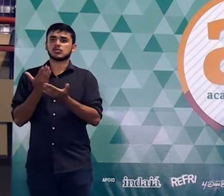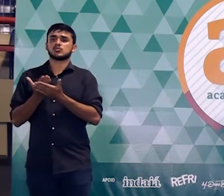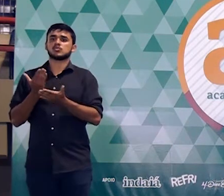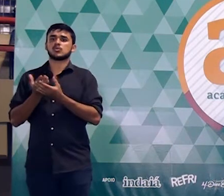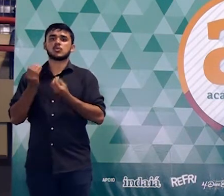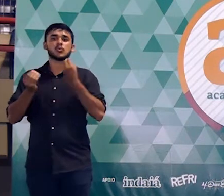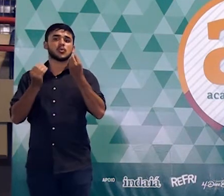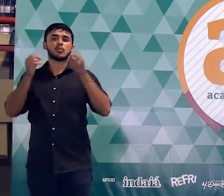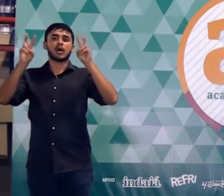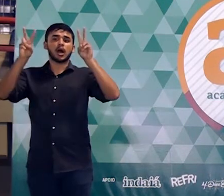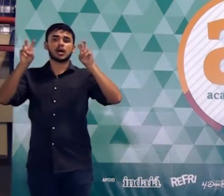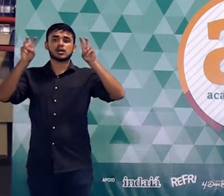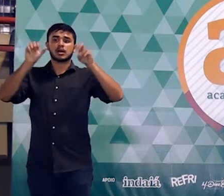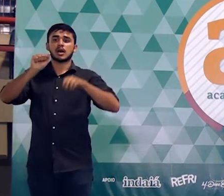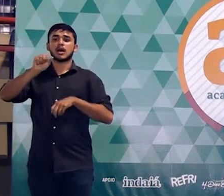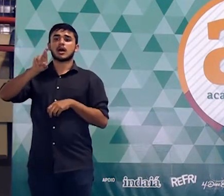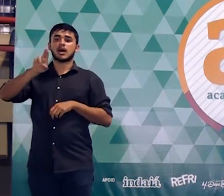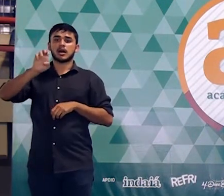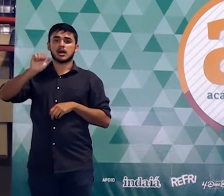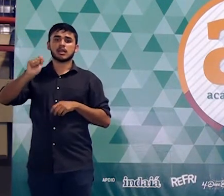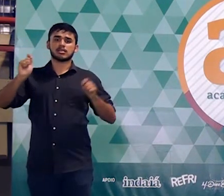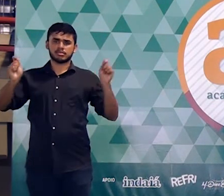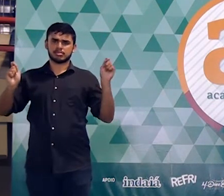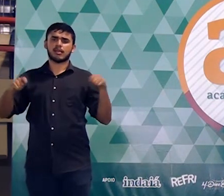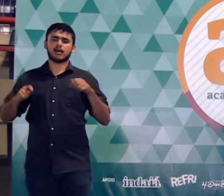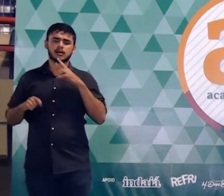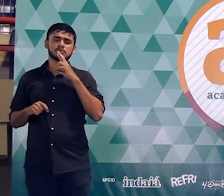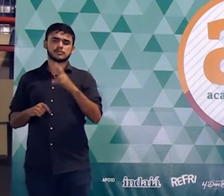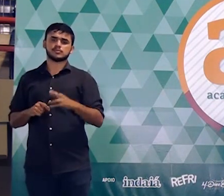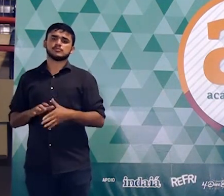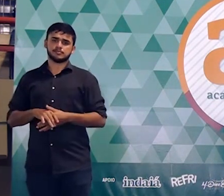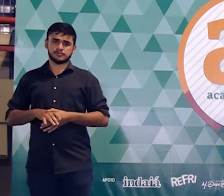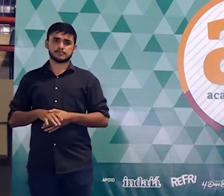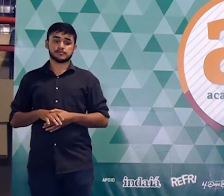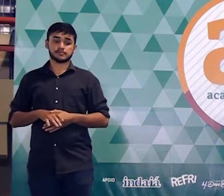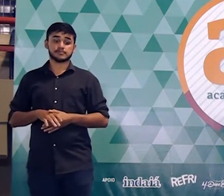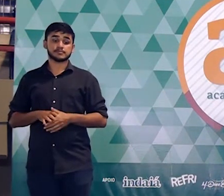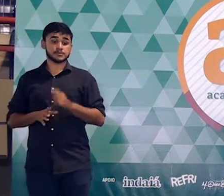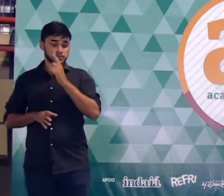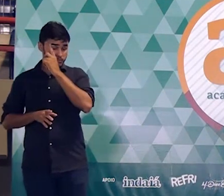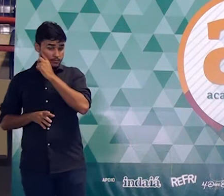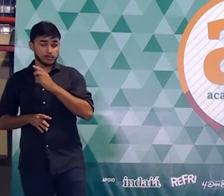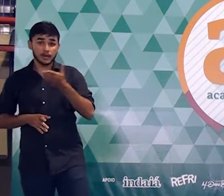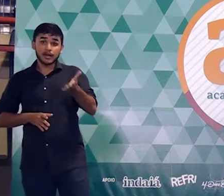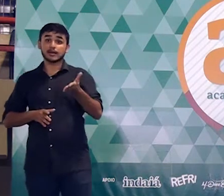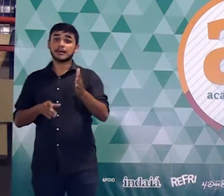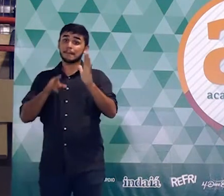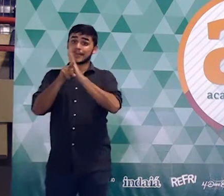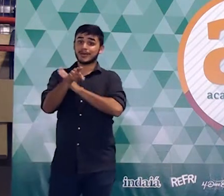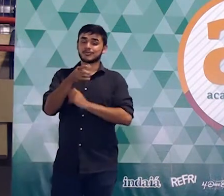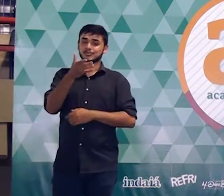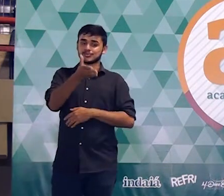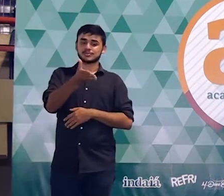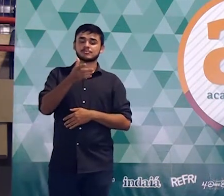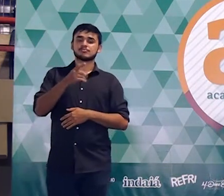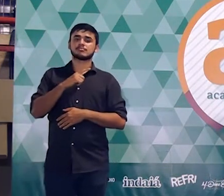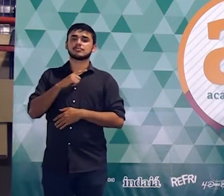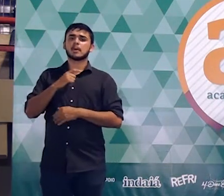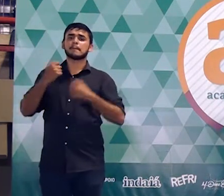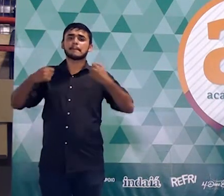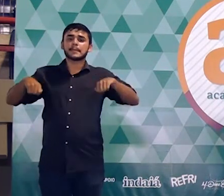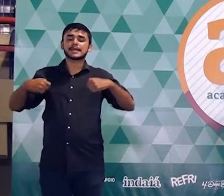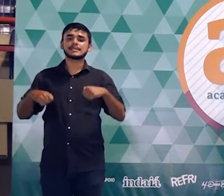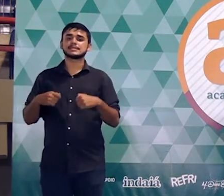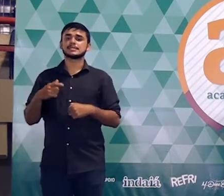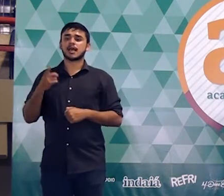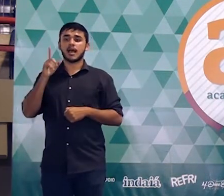respeito do tema de área, você consegue resolver sem tanta dificuldade. Por exemplo, a questão que nós acabamos de resolver, o que é que a gente precisa ter